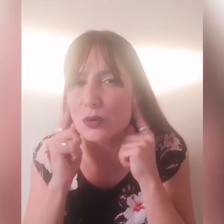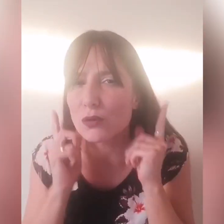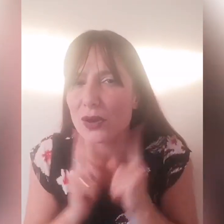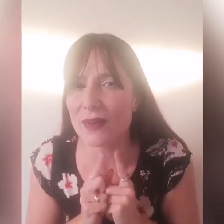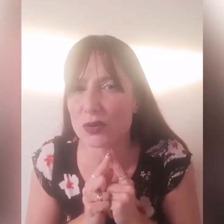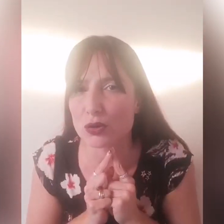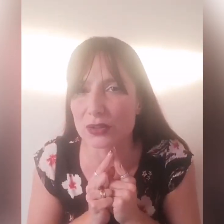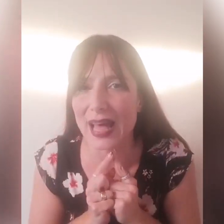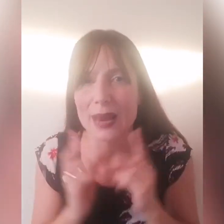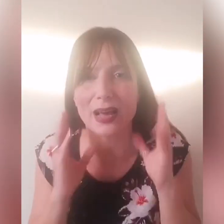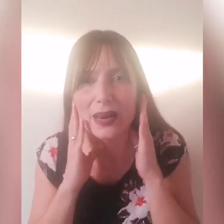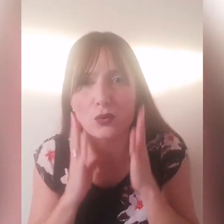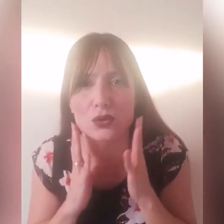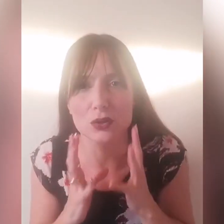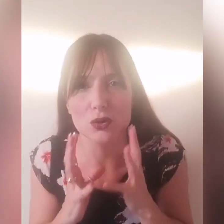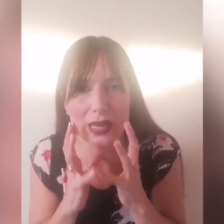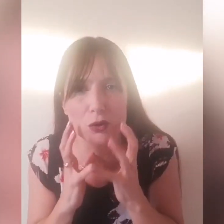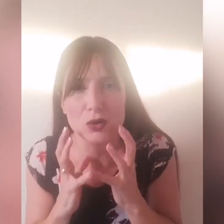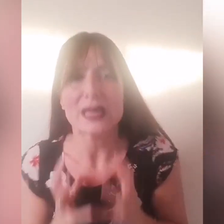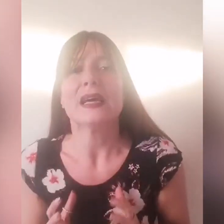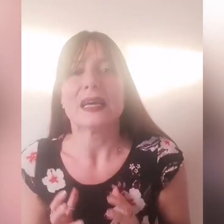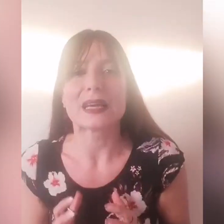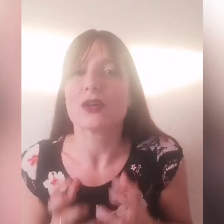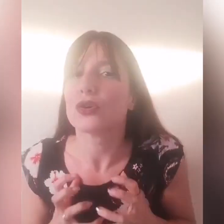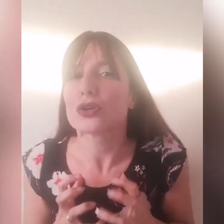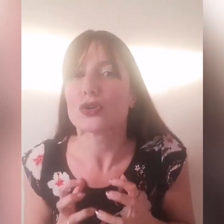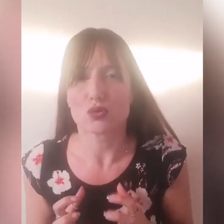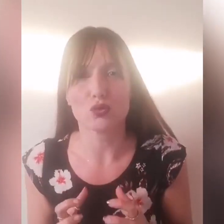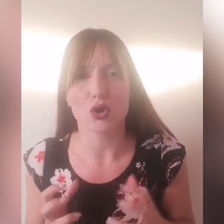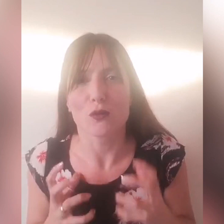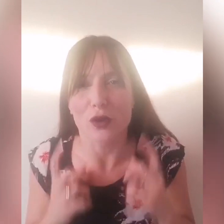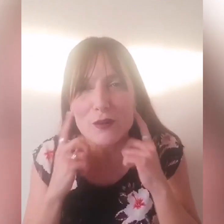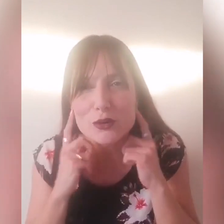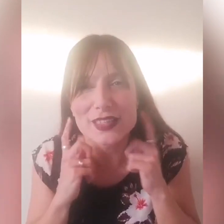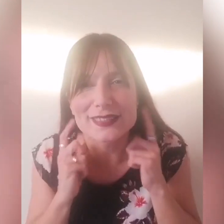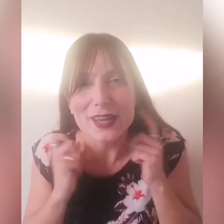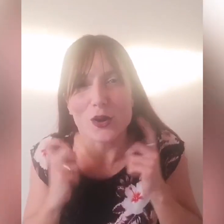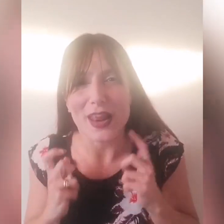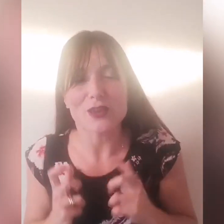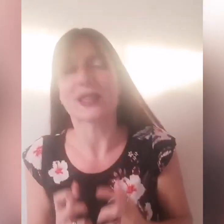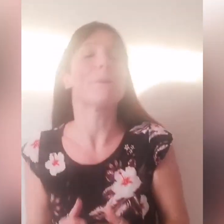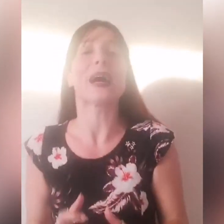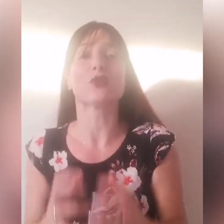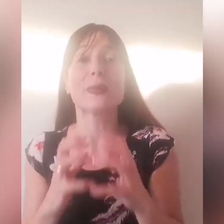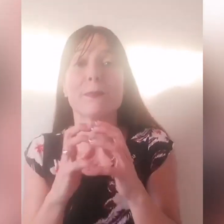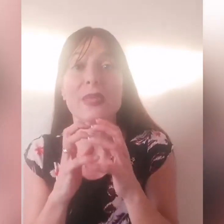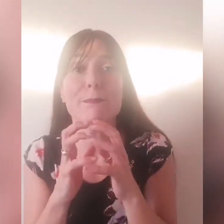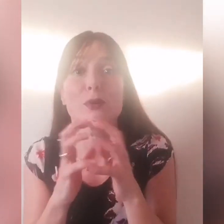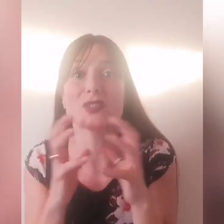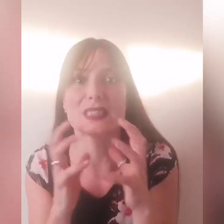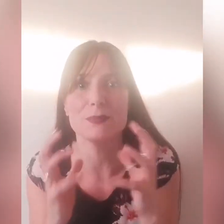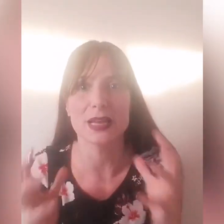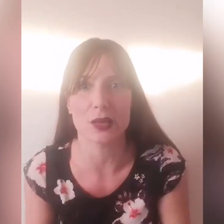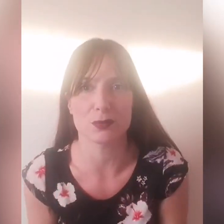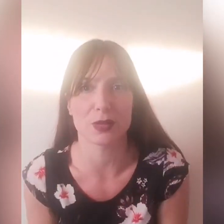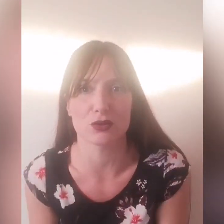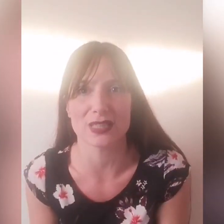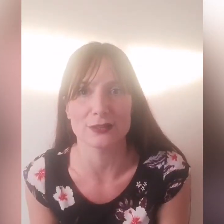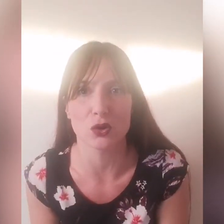noi non volevamo ascoltare, magari alcuni di noi erano ricchi col collo duro, non volevano sentire l'orecchio tappato, impossibile che lo Spirito Santo